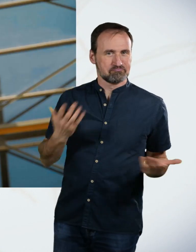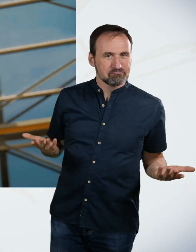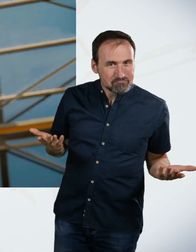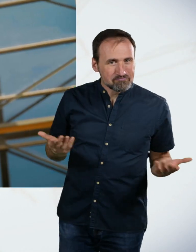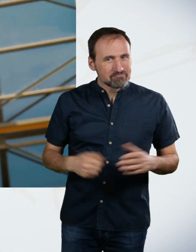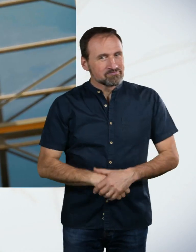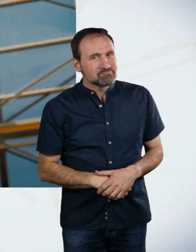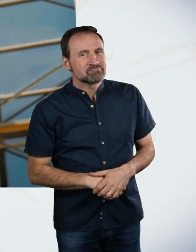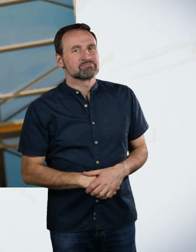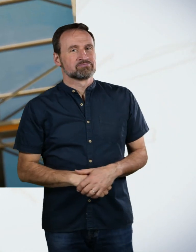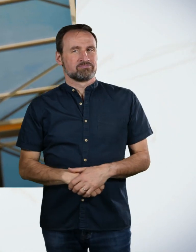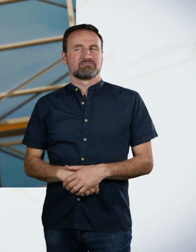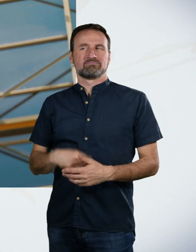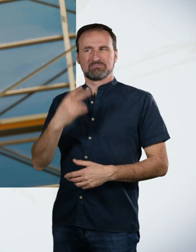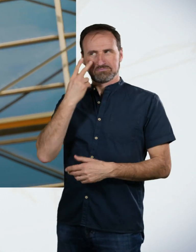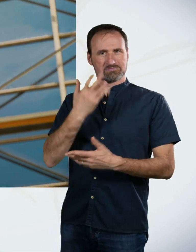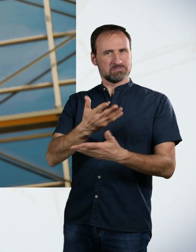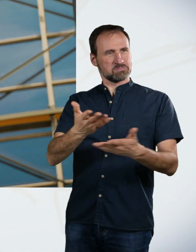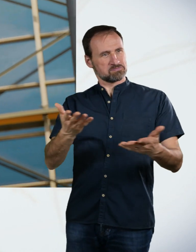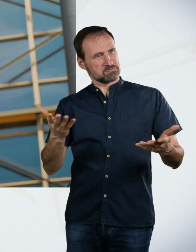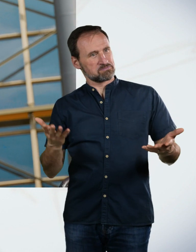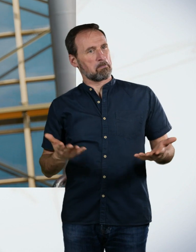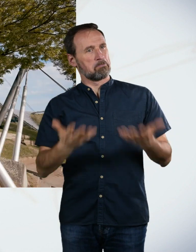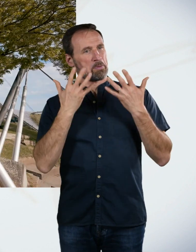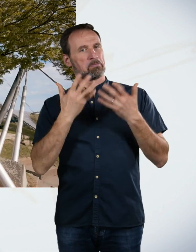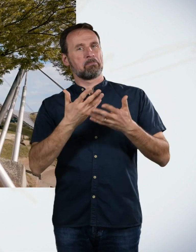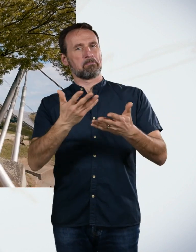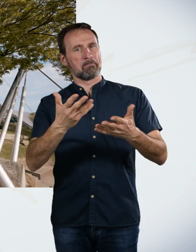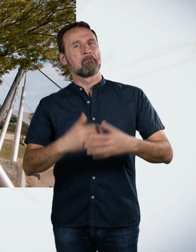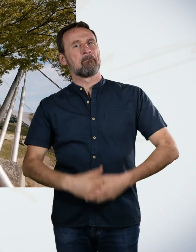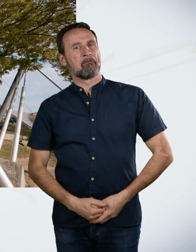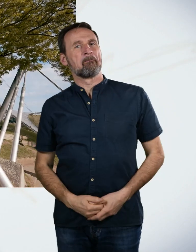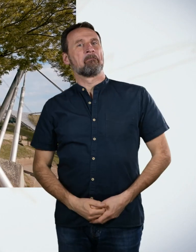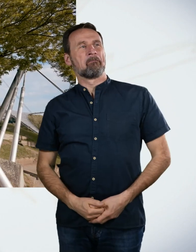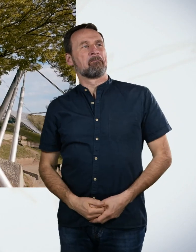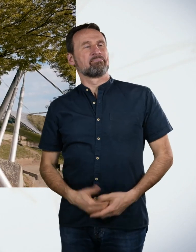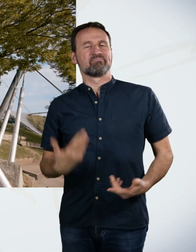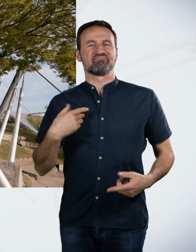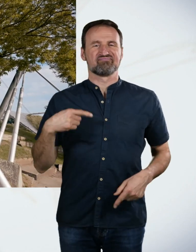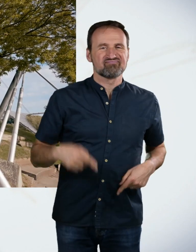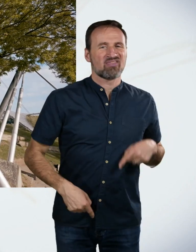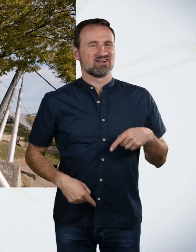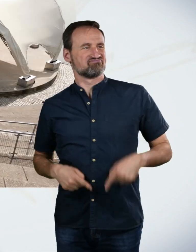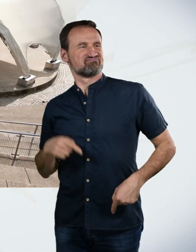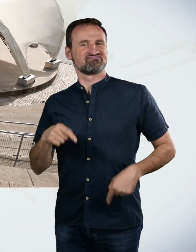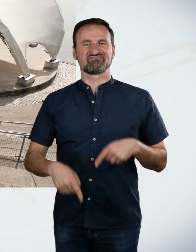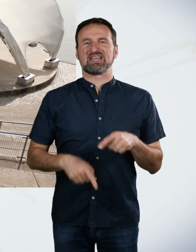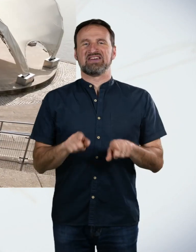Das sieht ja aus. Das macht ja was her. Ich bin nach unten geschritten wie ein Gladiator im alten Rom.